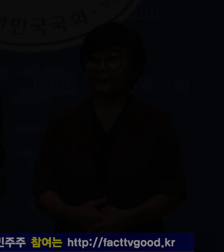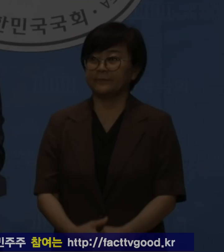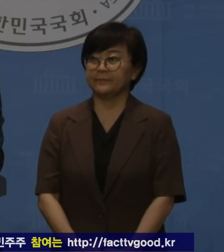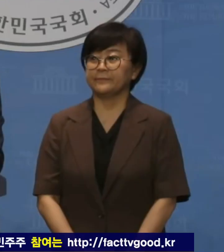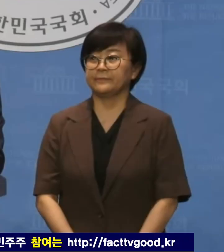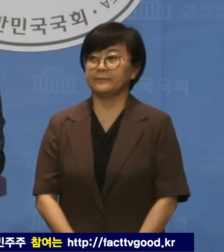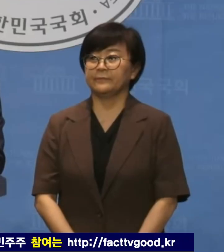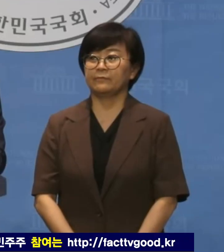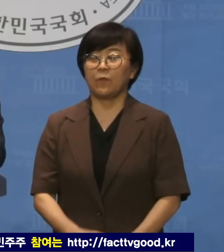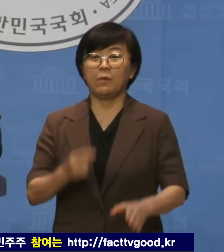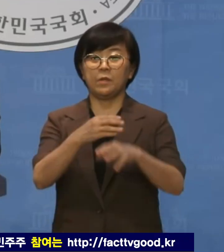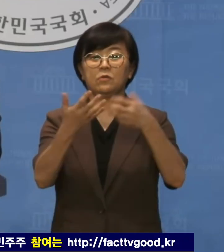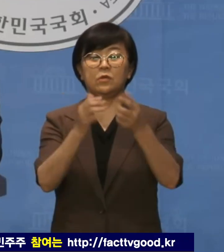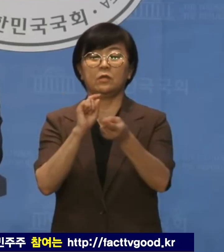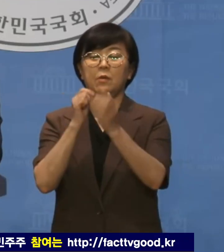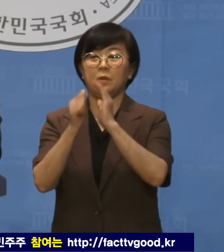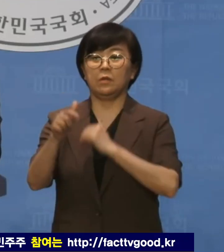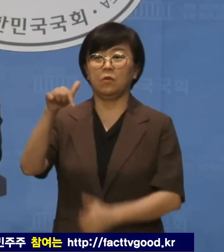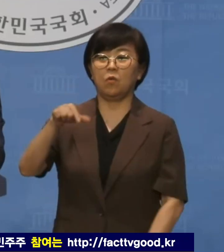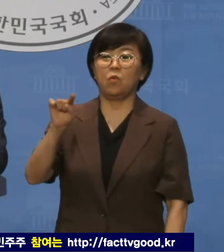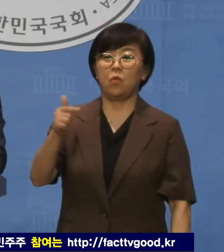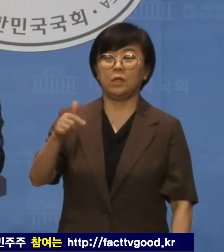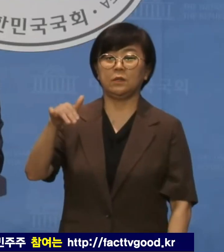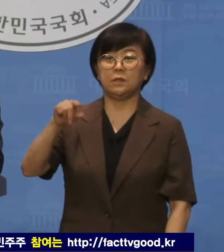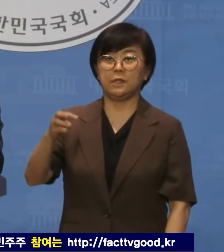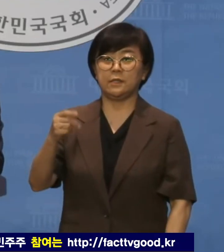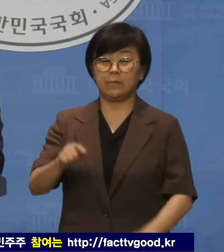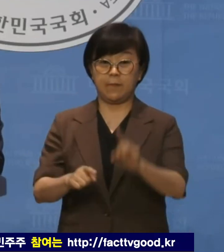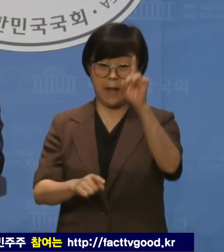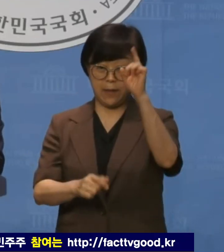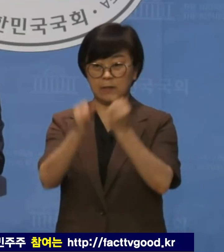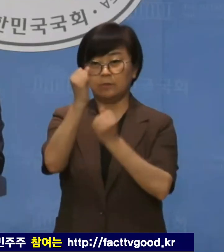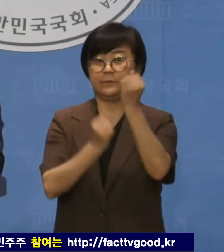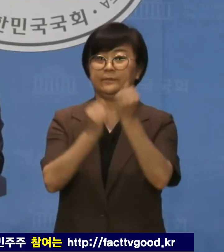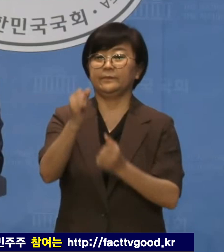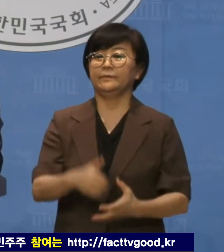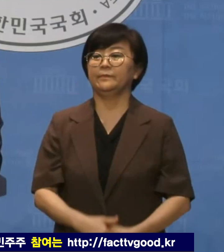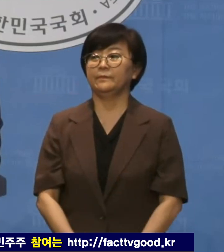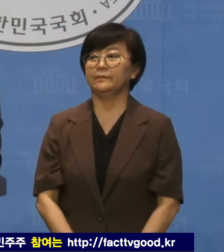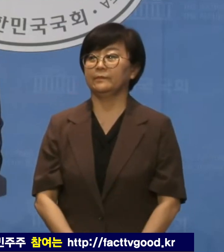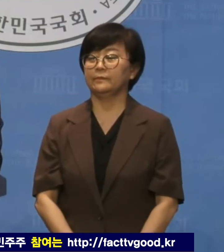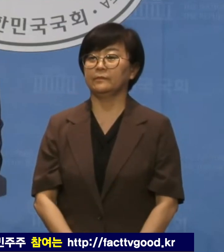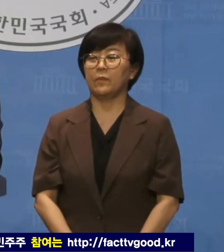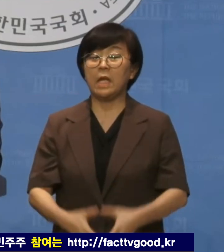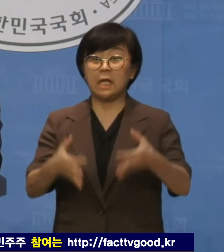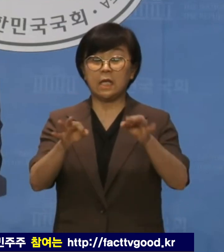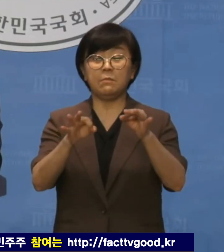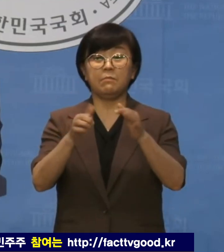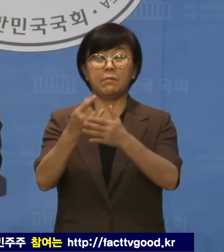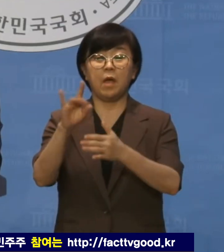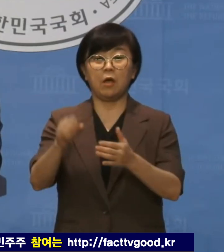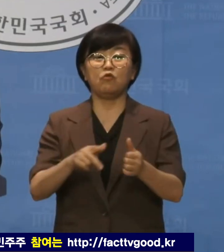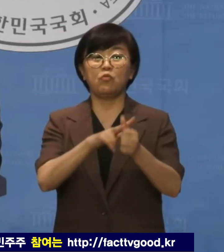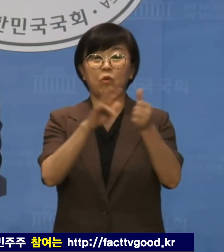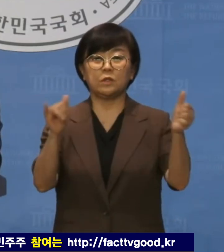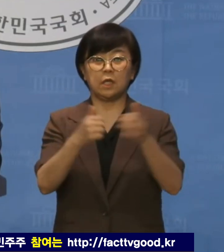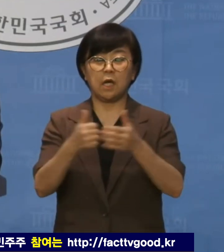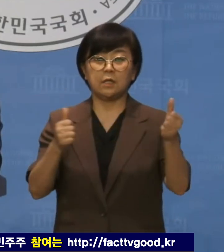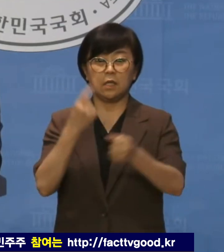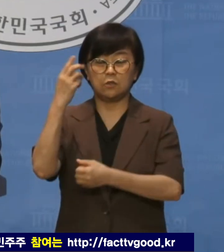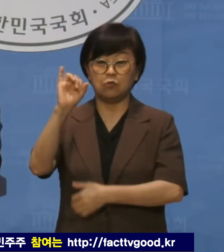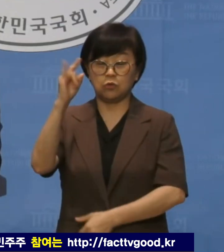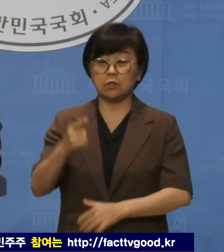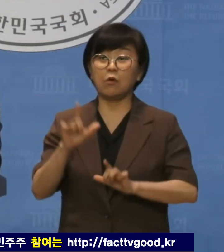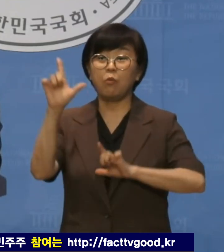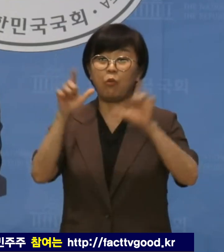민주당 수석대변인 권칠승입니다. 한 건의 브리핑을 하도록 하겠습니다. 김행 후보자가 인사청문회에서